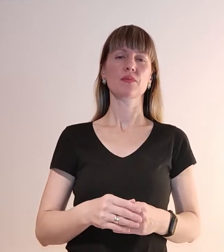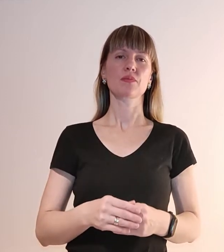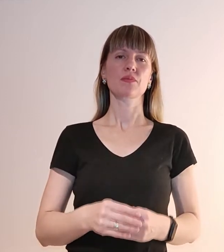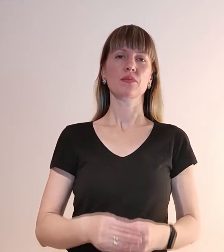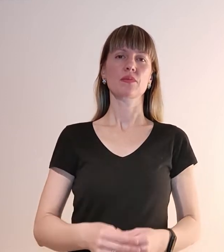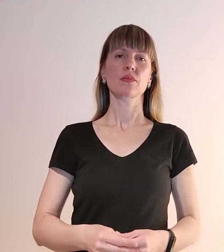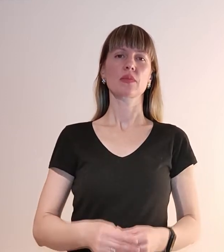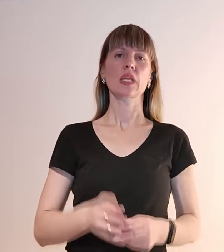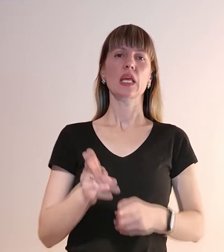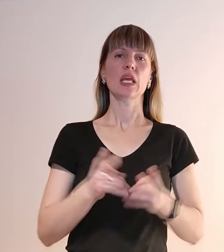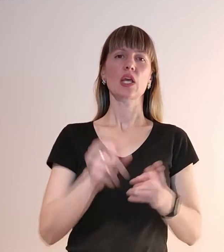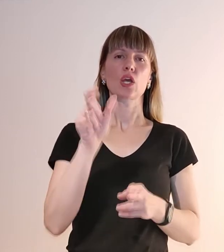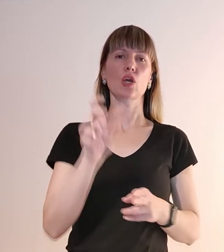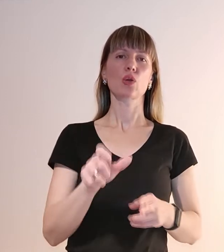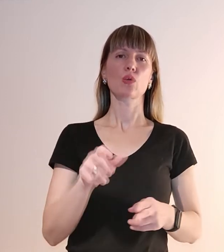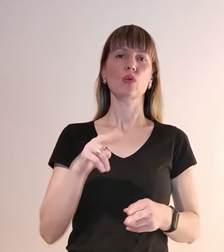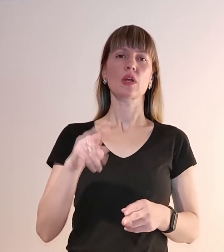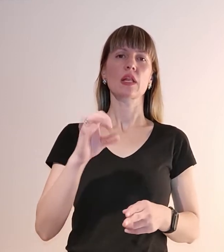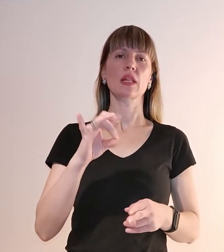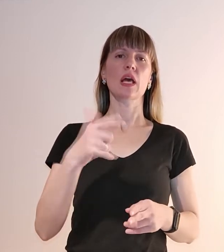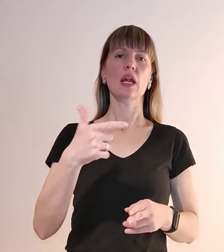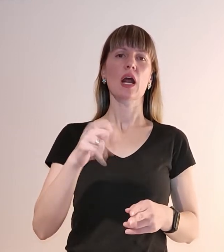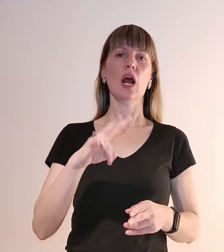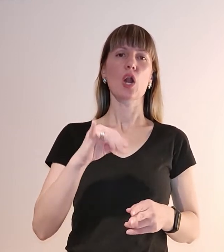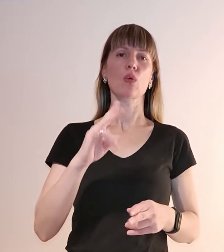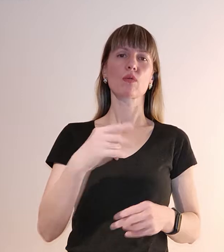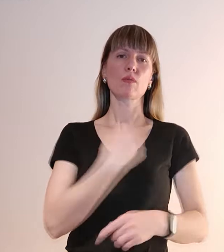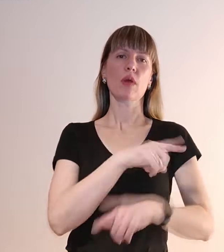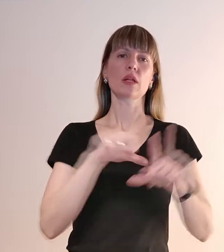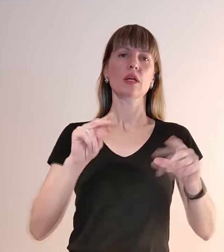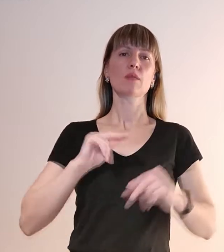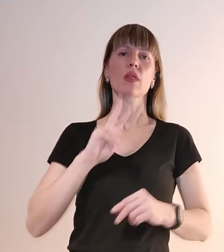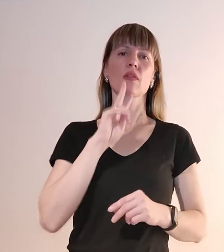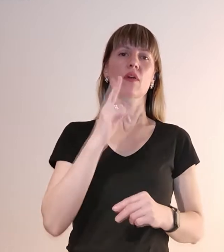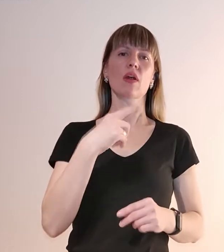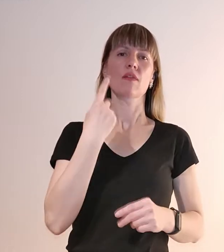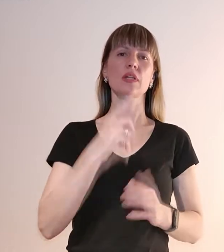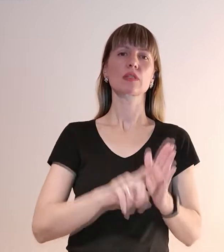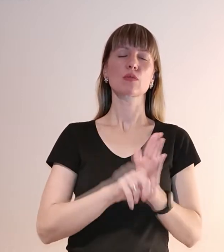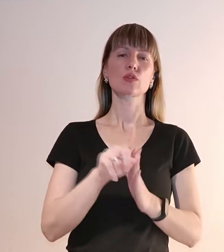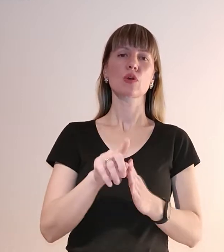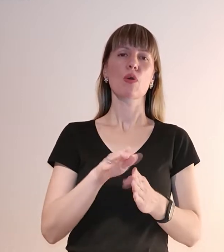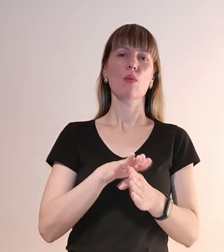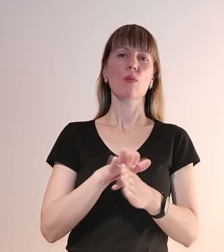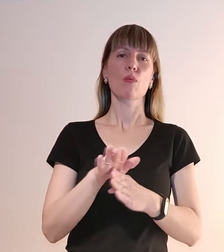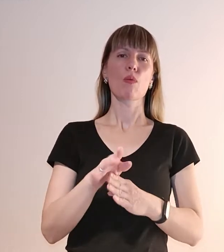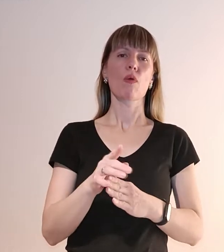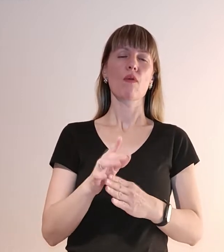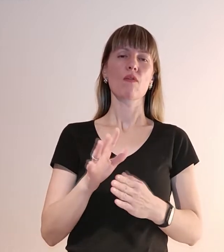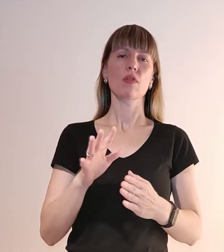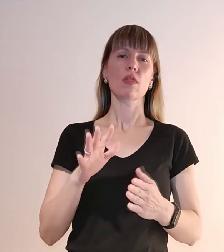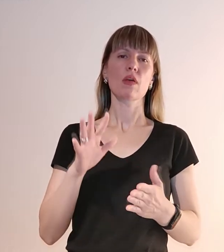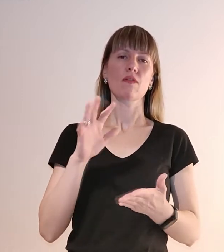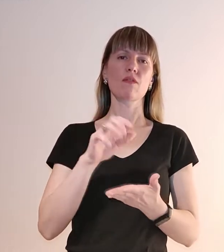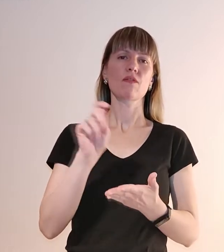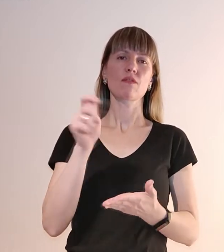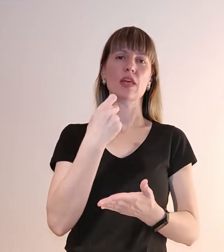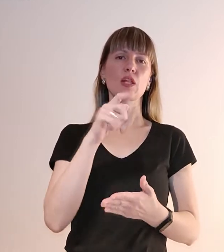Хірург Владислав Дергайов у шпиталі працює два роки. Каже, з початком повномасштабної війни Росії проти України до нього